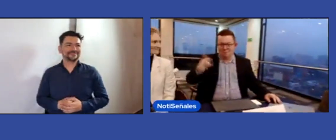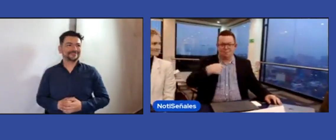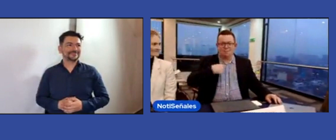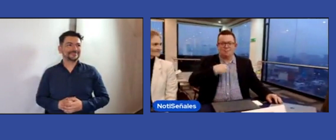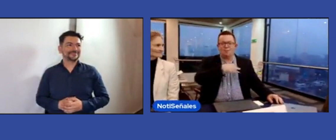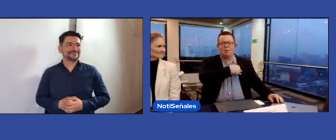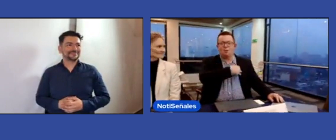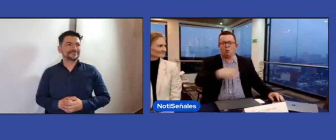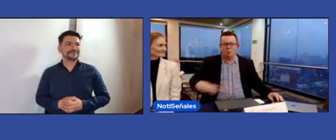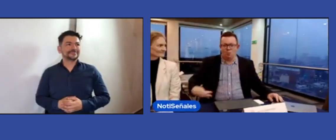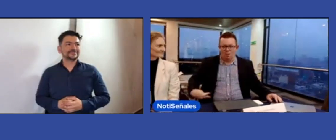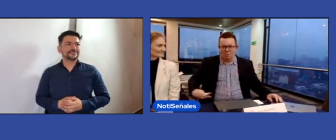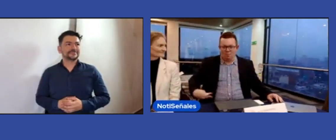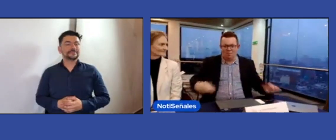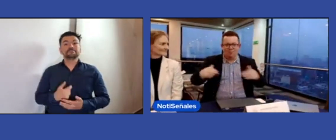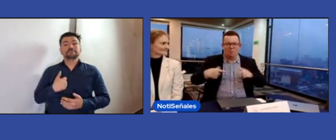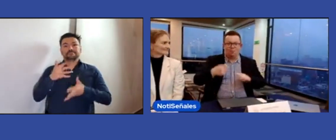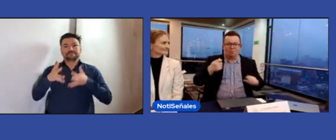Hola, soy Juan Ángel.